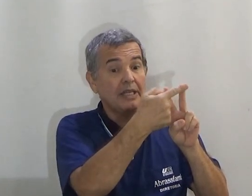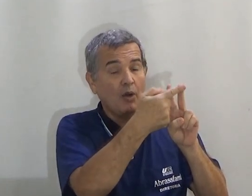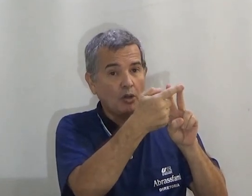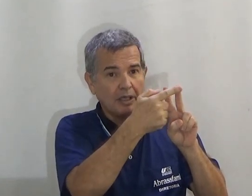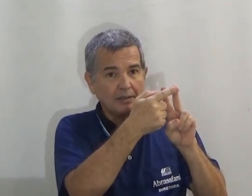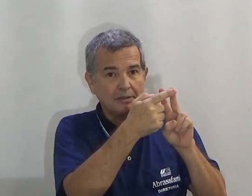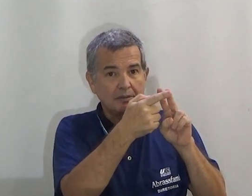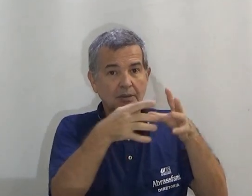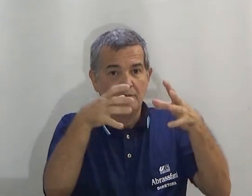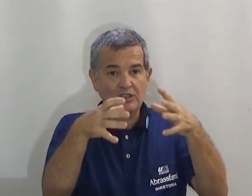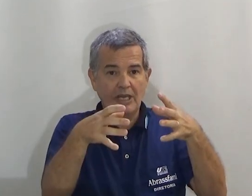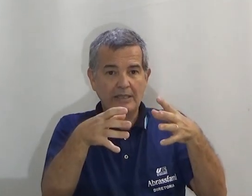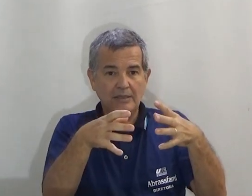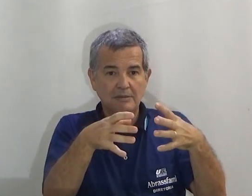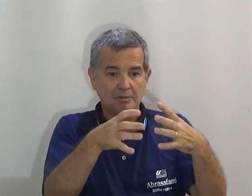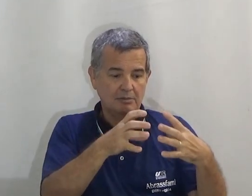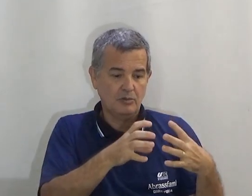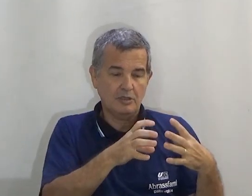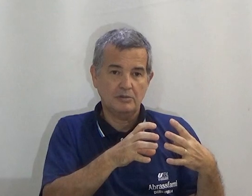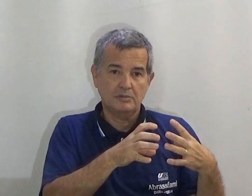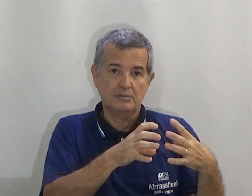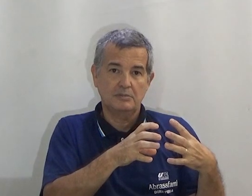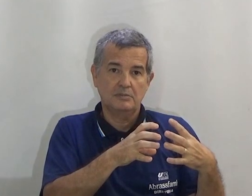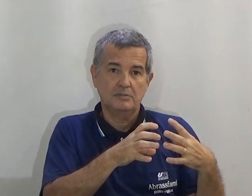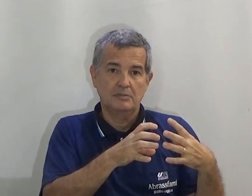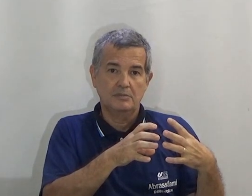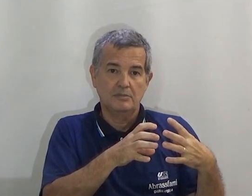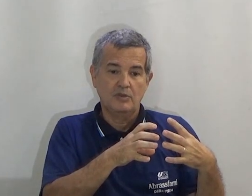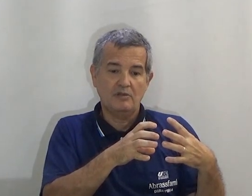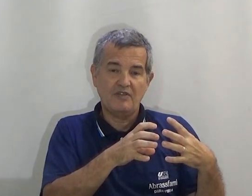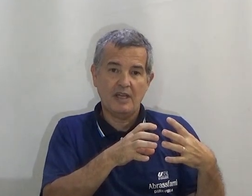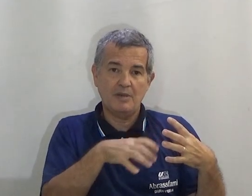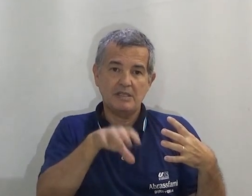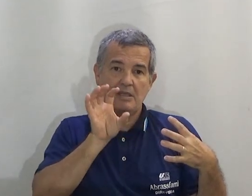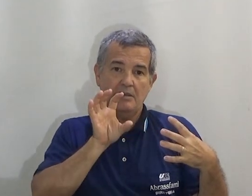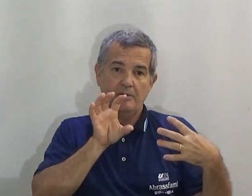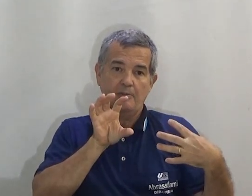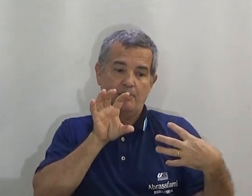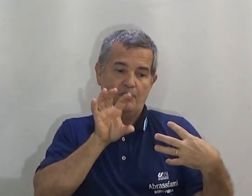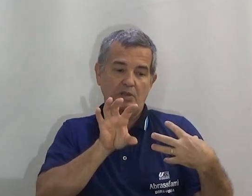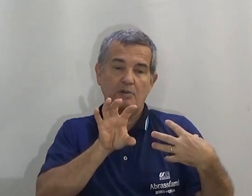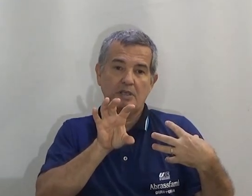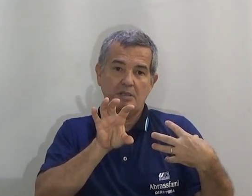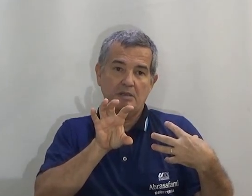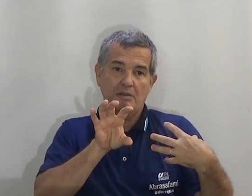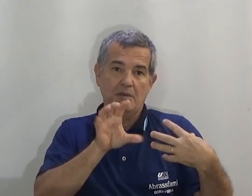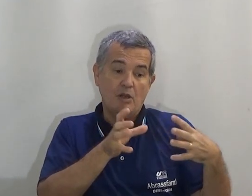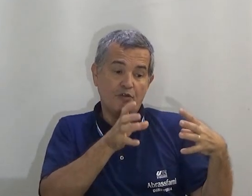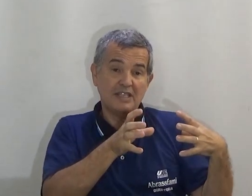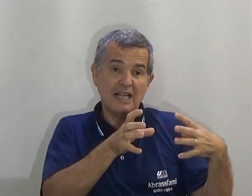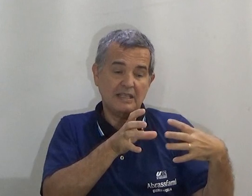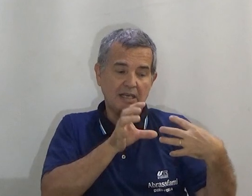não. E a outra. Fechada. No canto. Então vai ficar assim. E a outra assim.